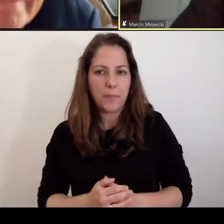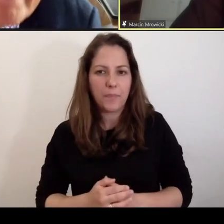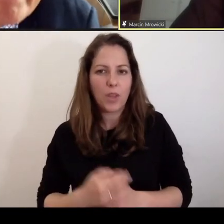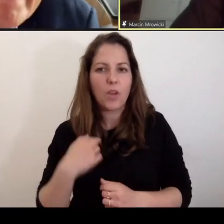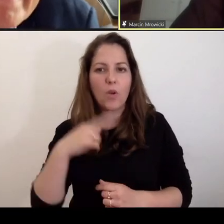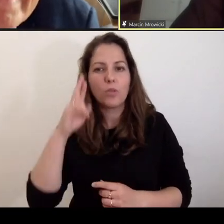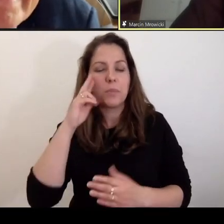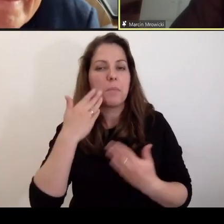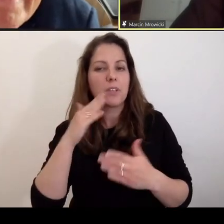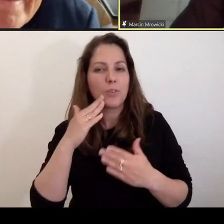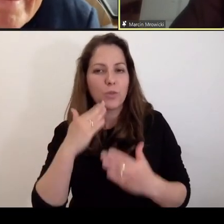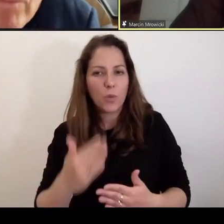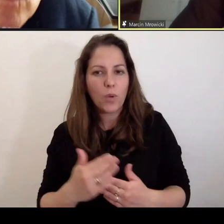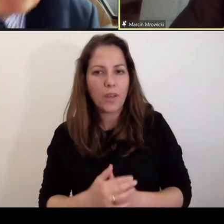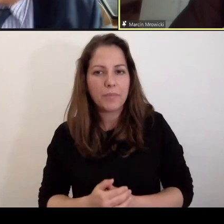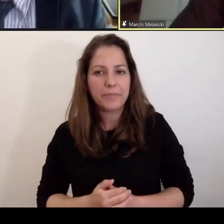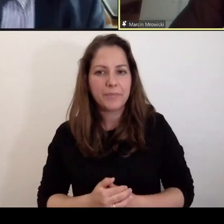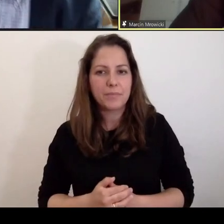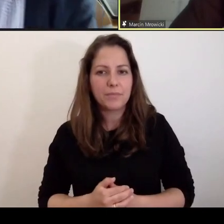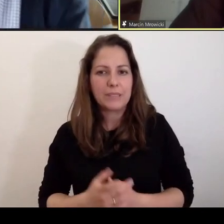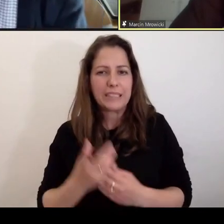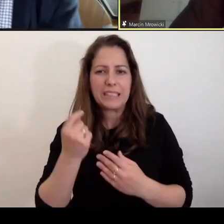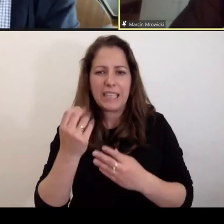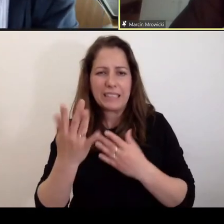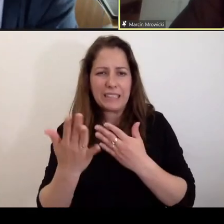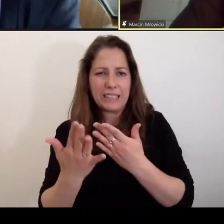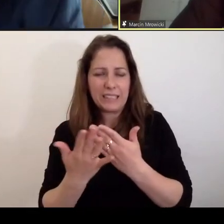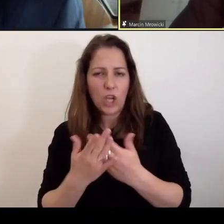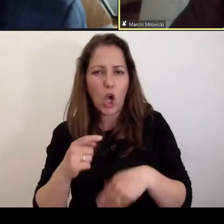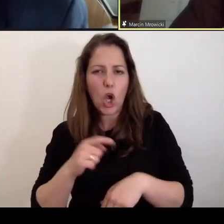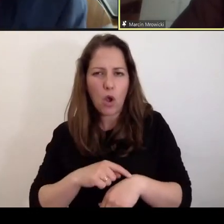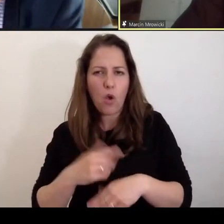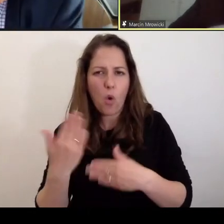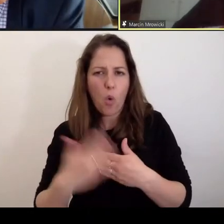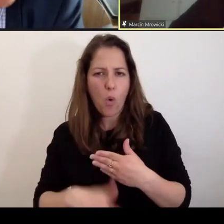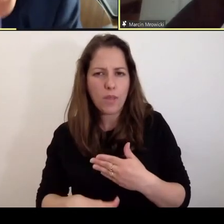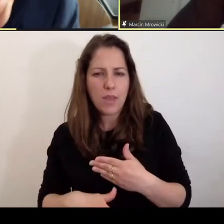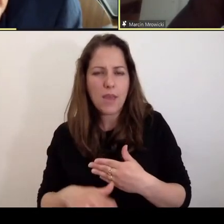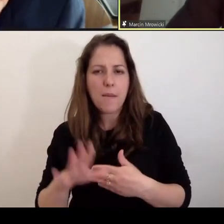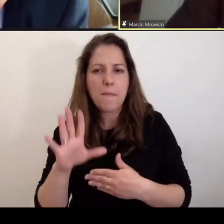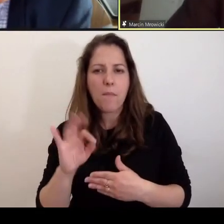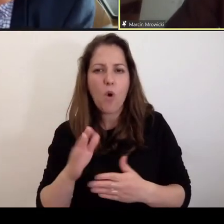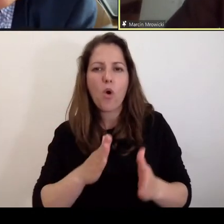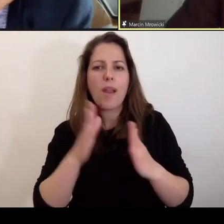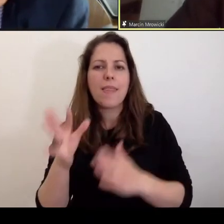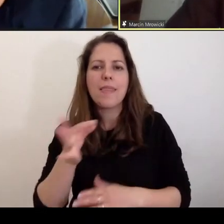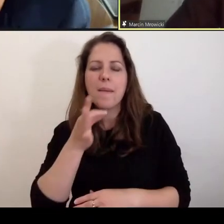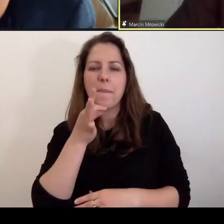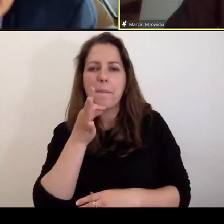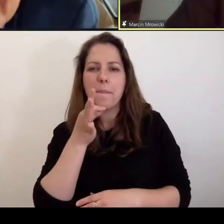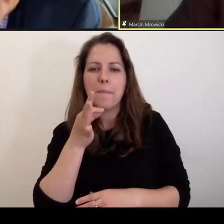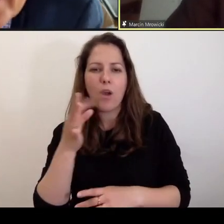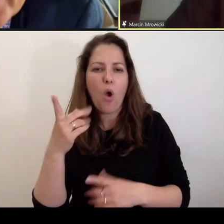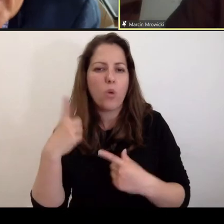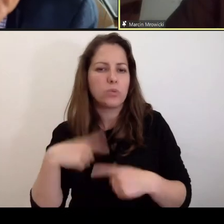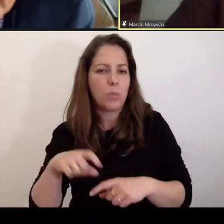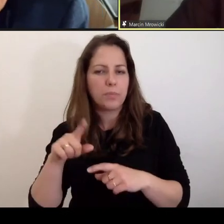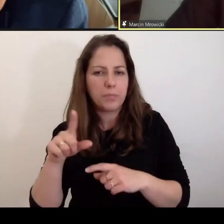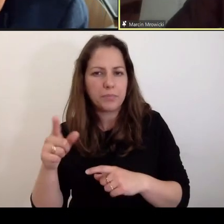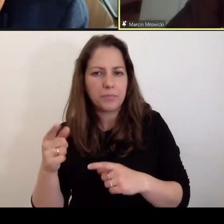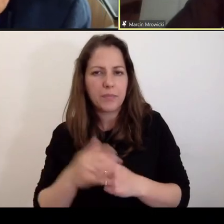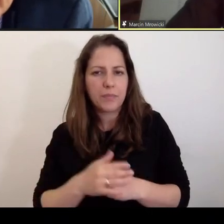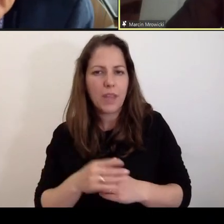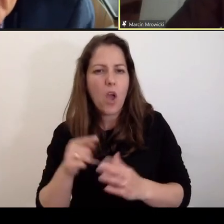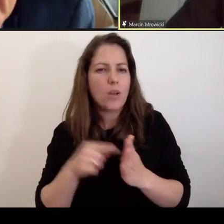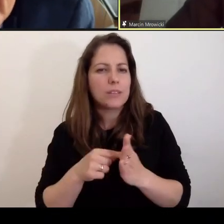Rozumiem. Dziękuję bardzo za tę odpowiedź. Będziemy zmierzać już powoli do końca, ponieważ kolejne pytania czekają goście, więc chciałem zadać ostatnie